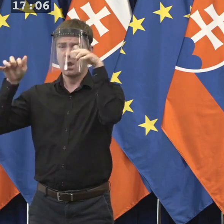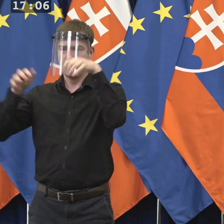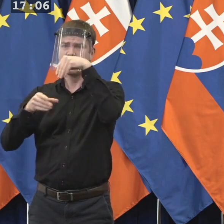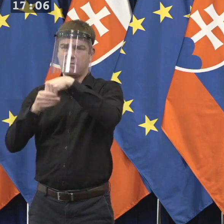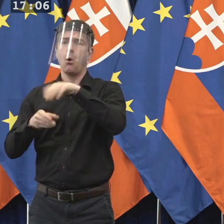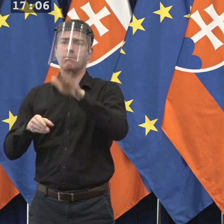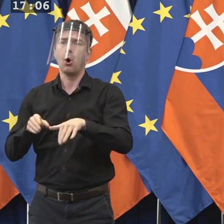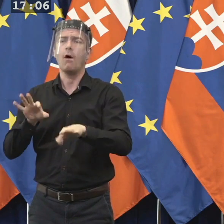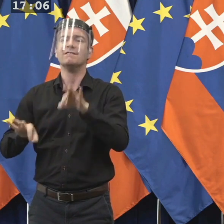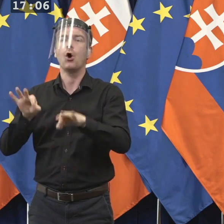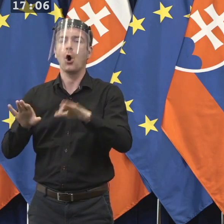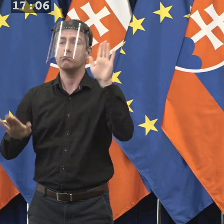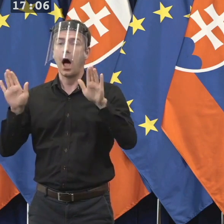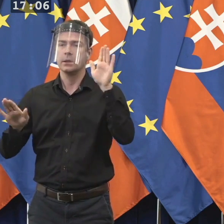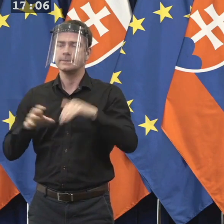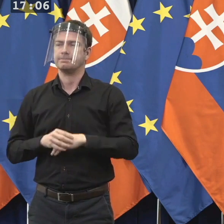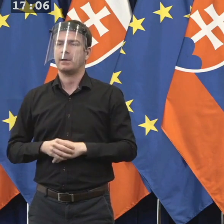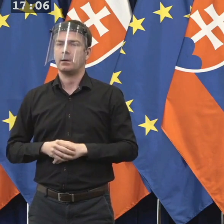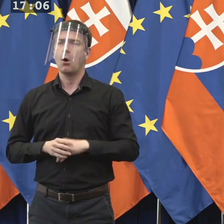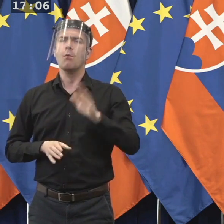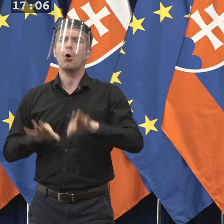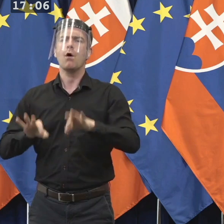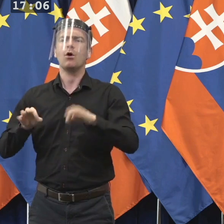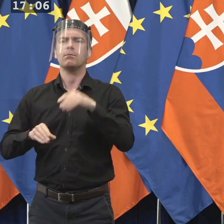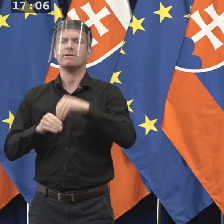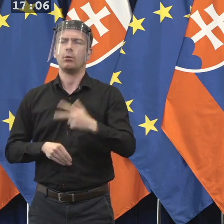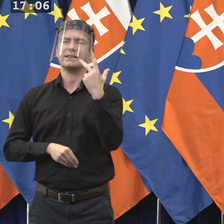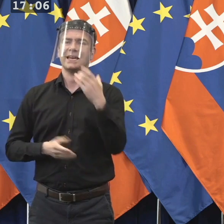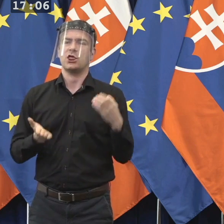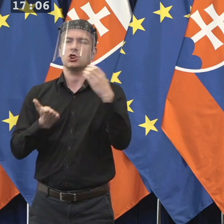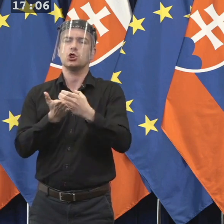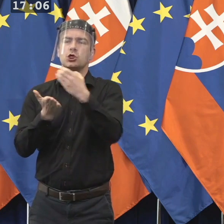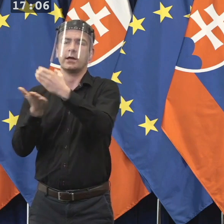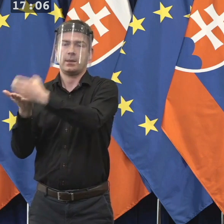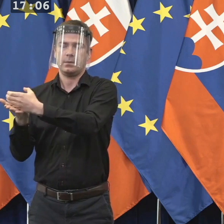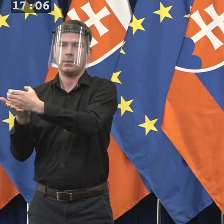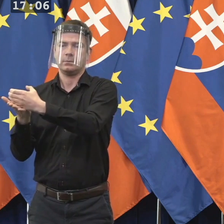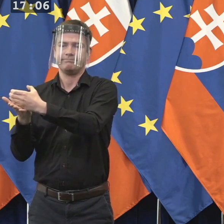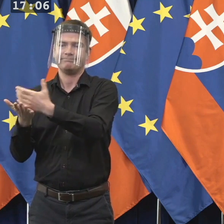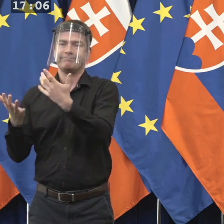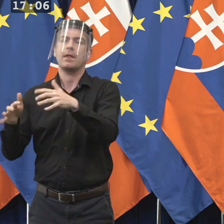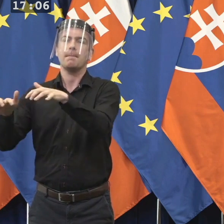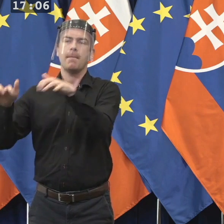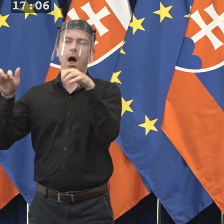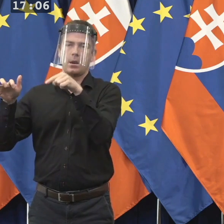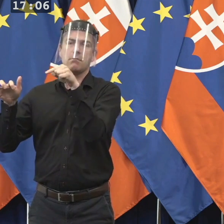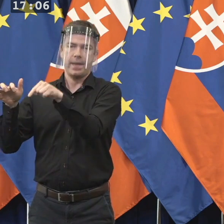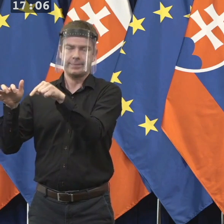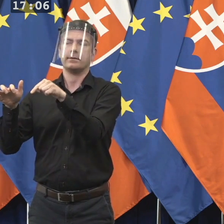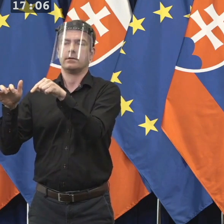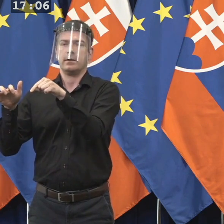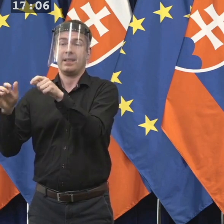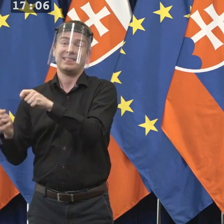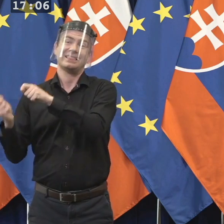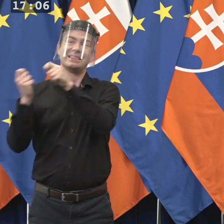sa volili traja nominanti, ktorých teda nominuje parlament do Súdnej rady a zostávali ešte